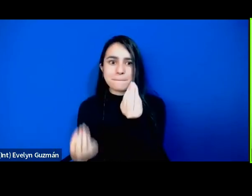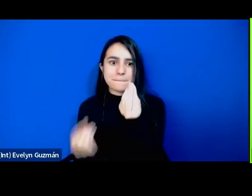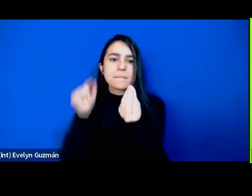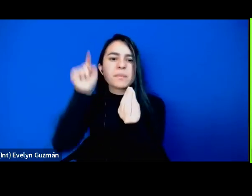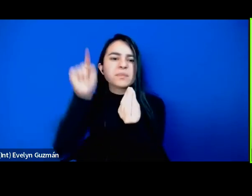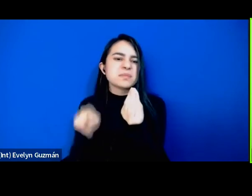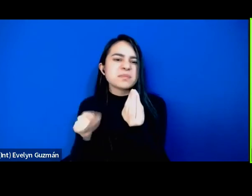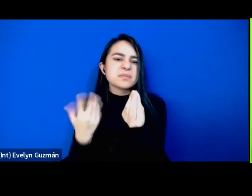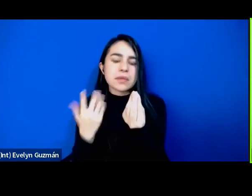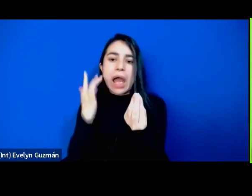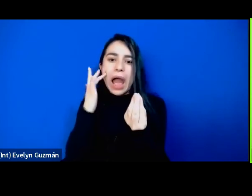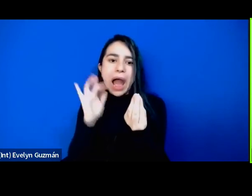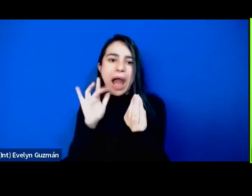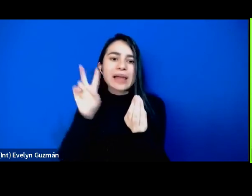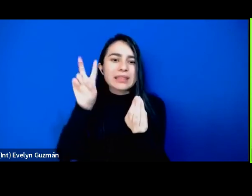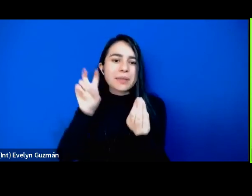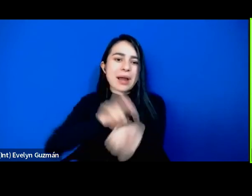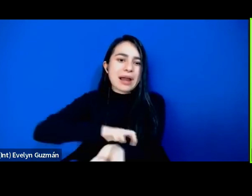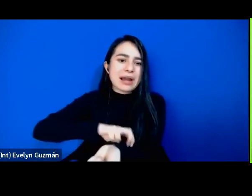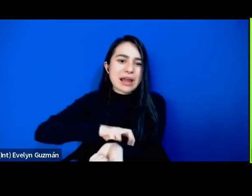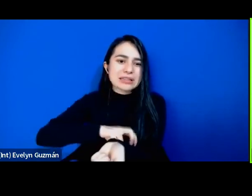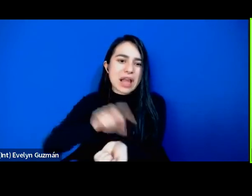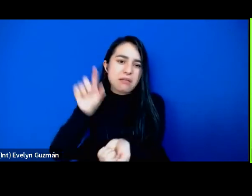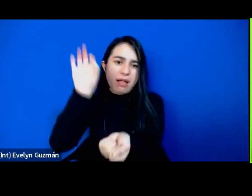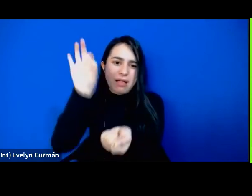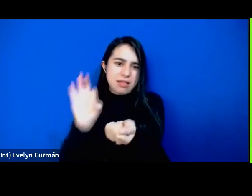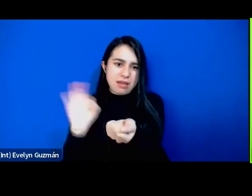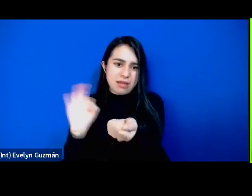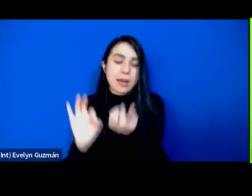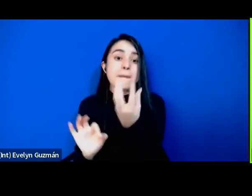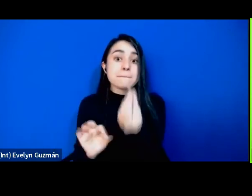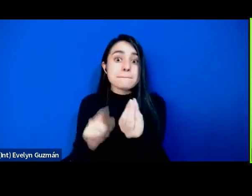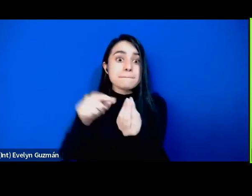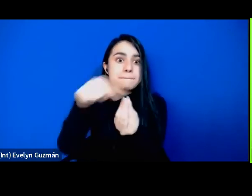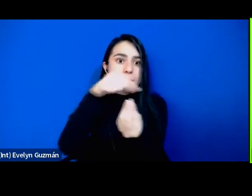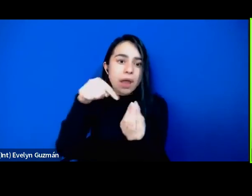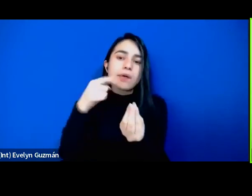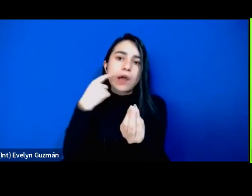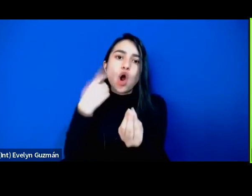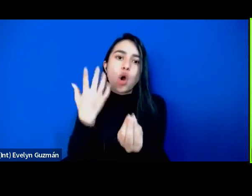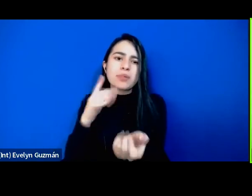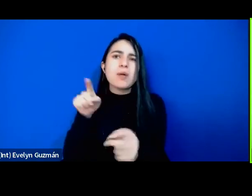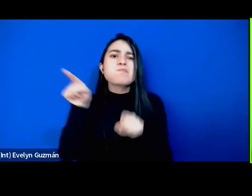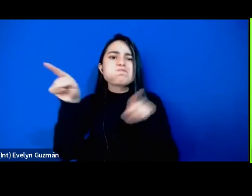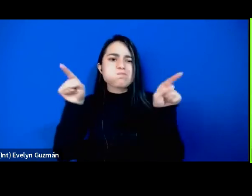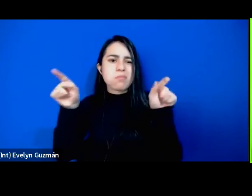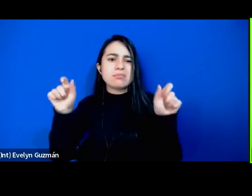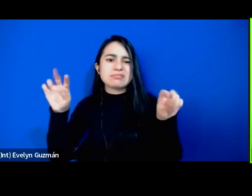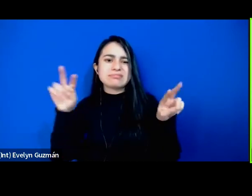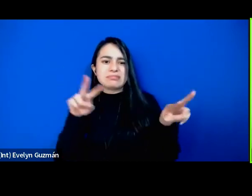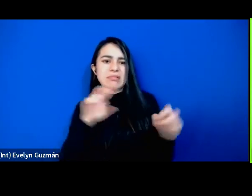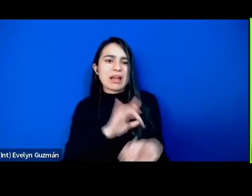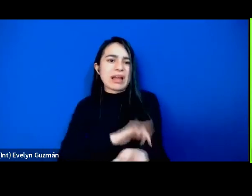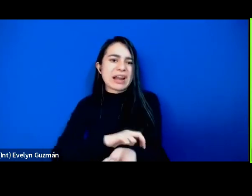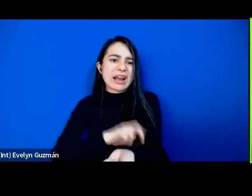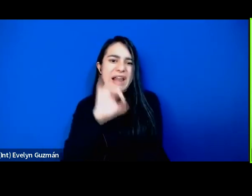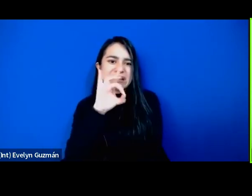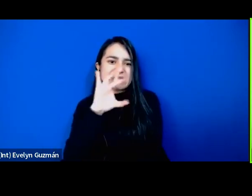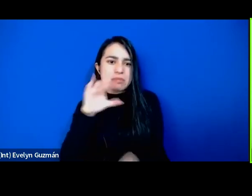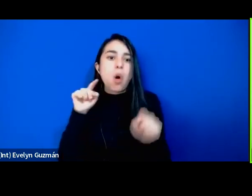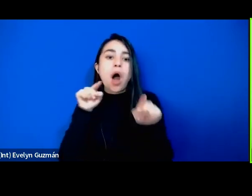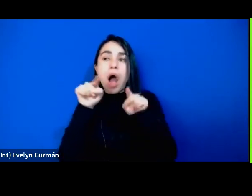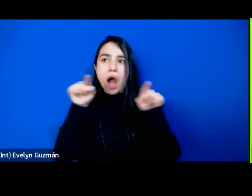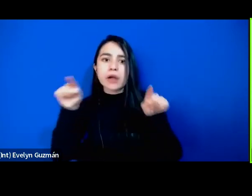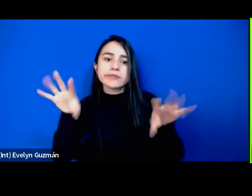términos raciales debe enfrentar el racismo de múltiples formas, las cuales